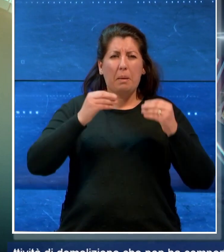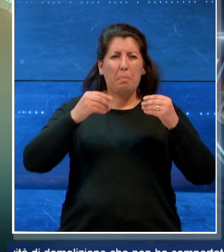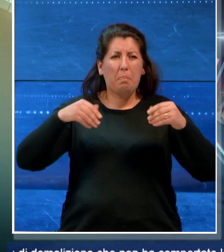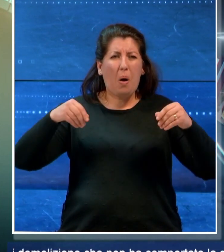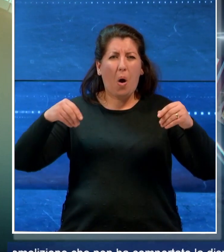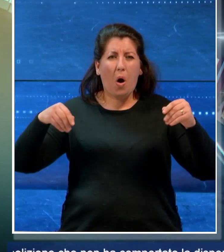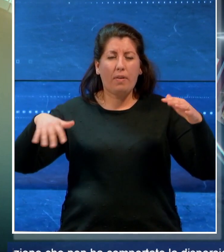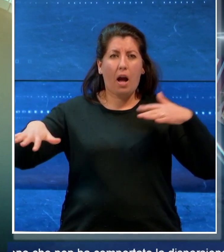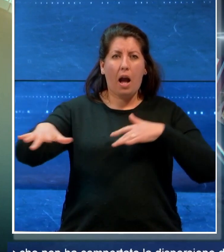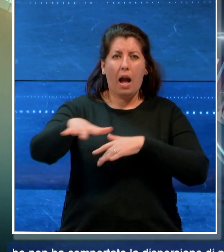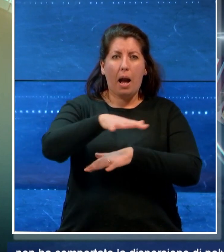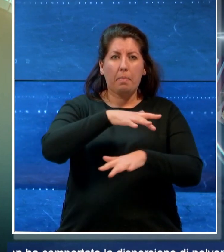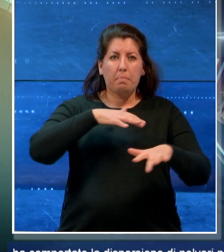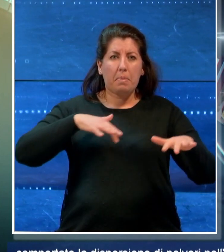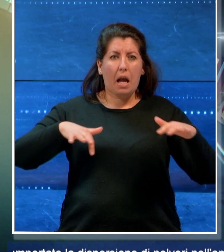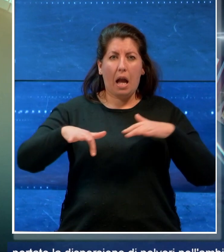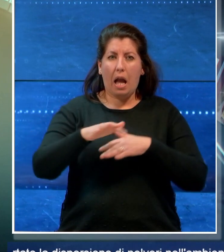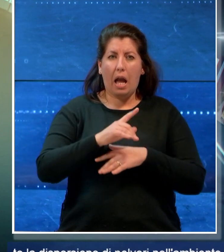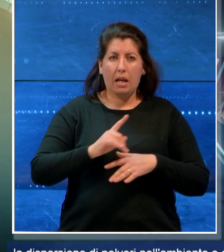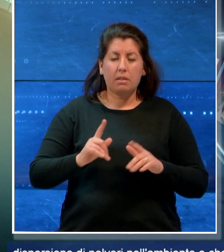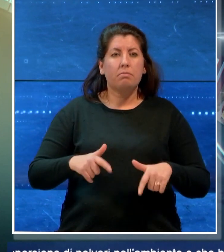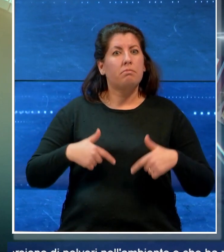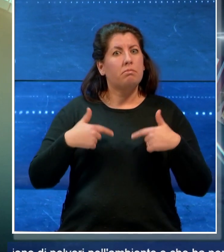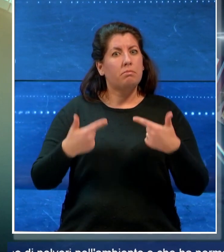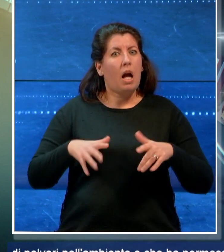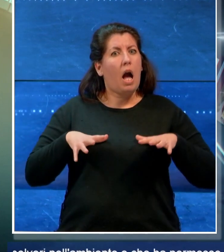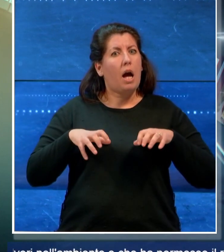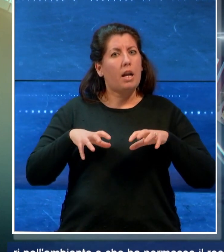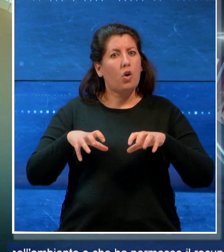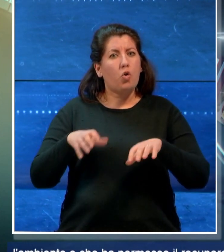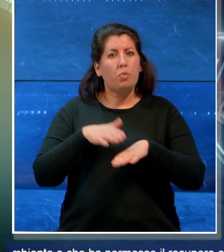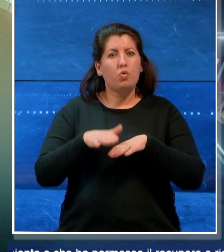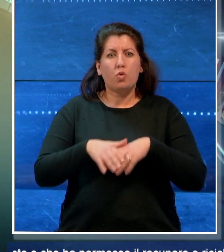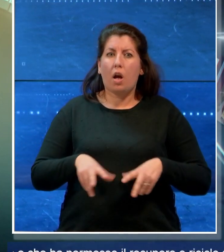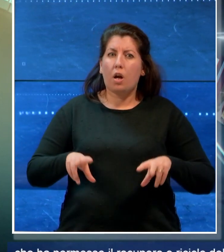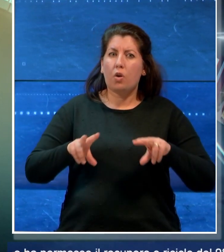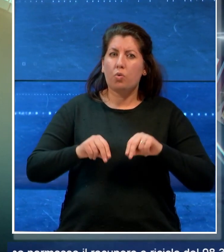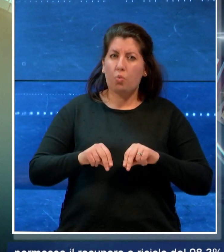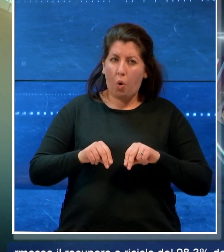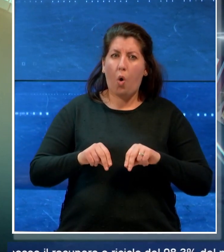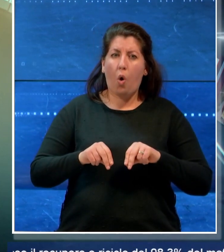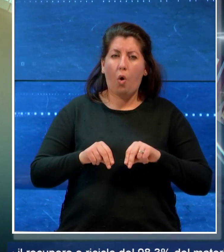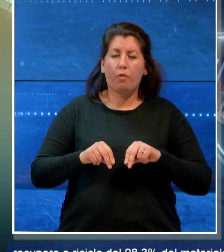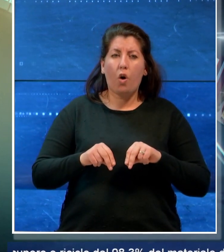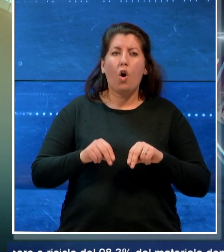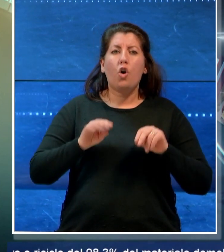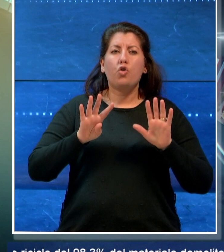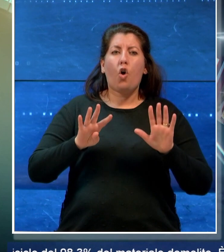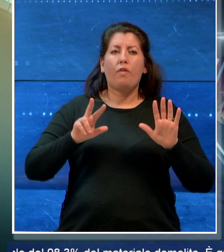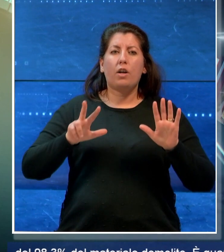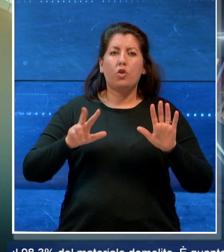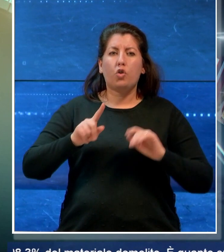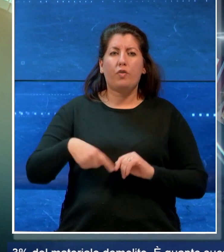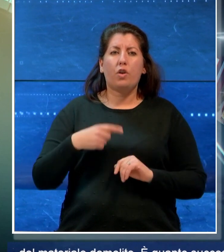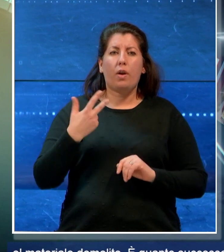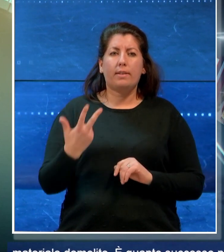'ambiente e che ha permesso il recupero e riciclo del 98,3